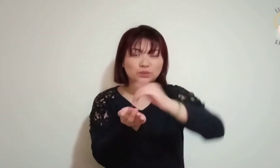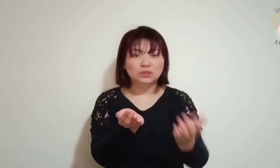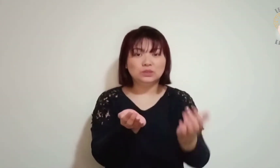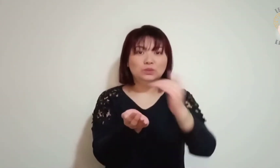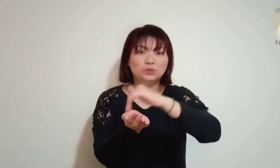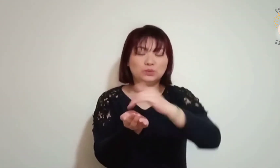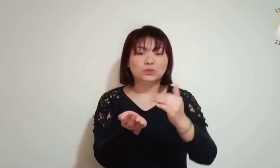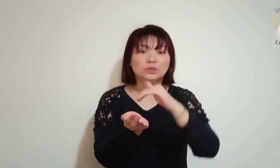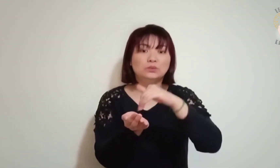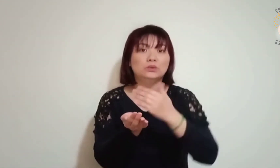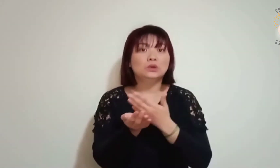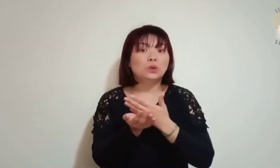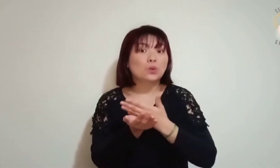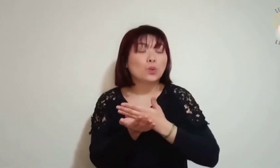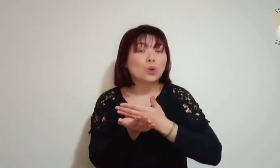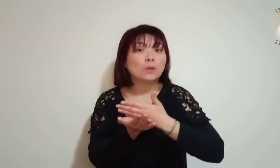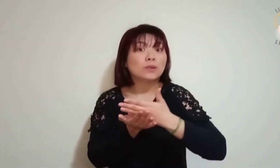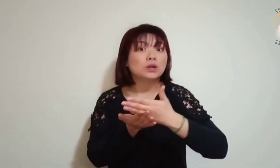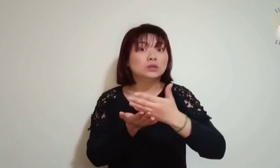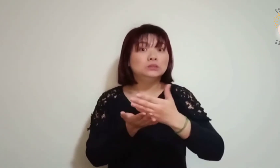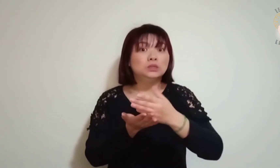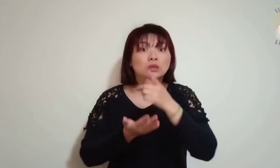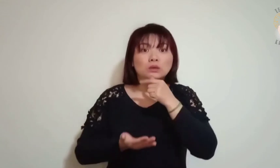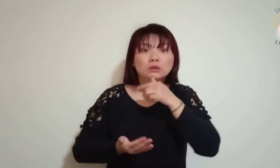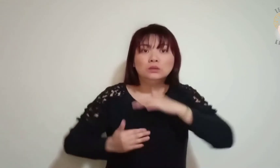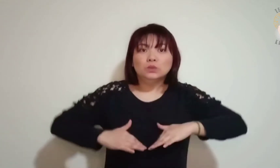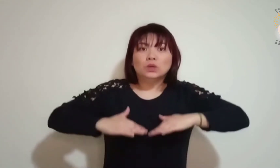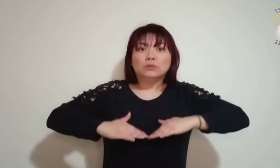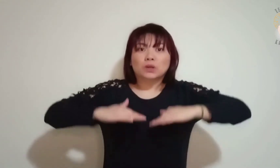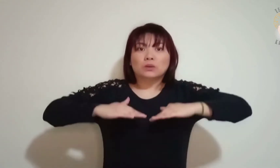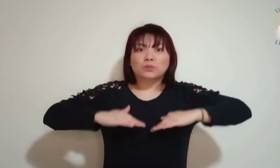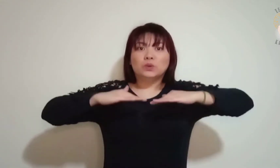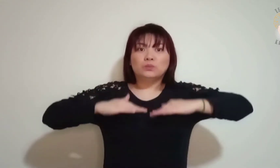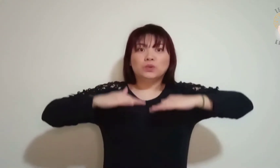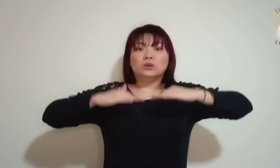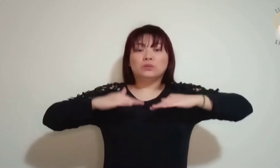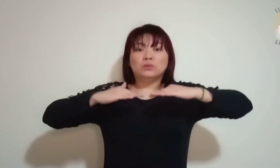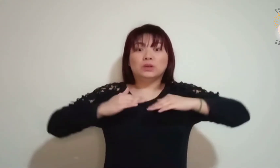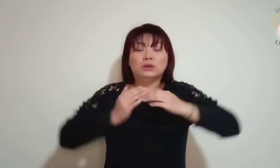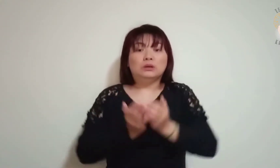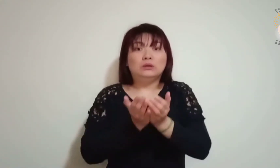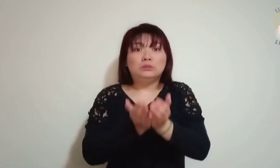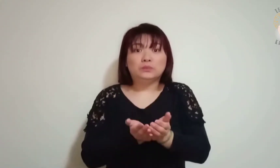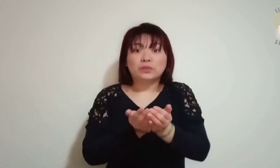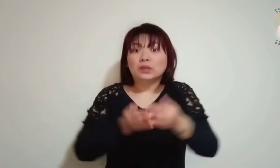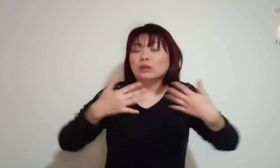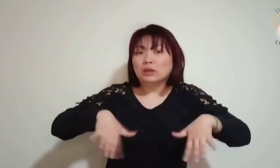De modo que a barca já começava a se encher